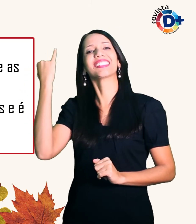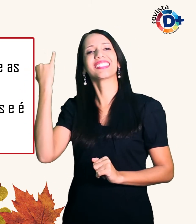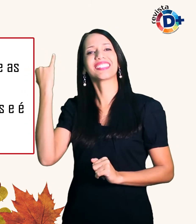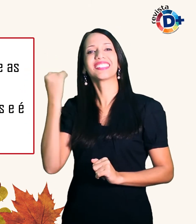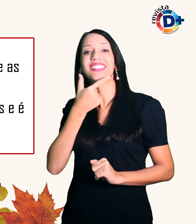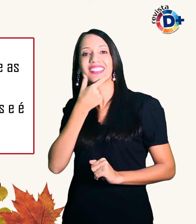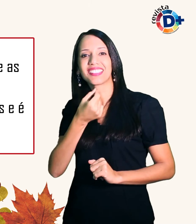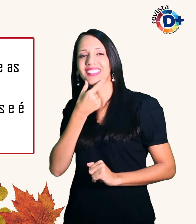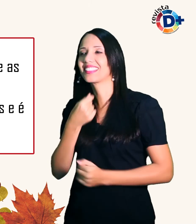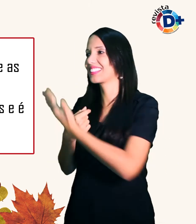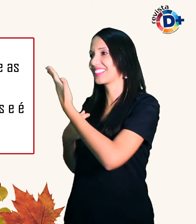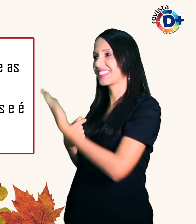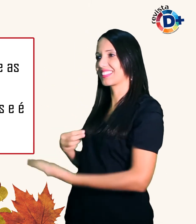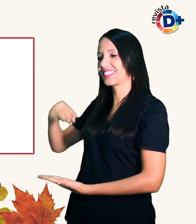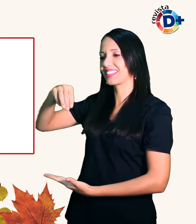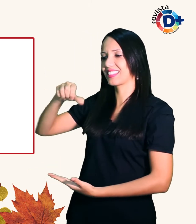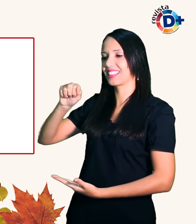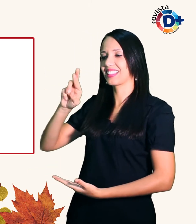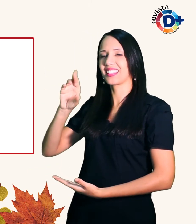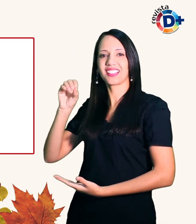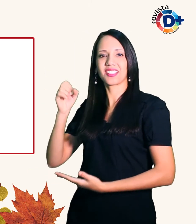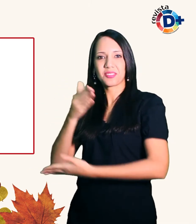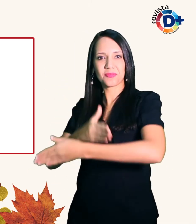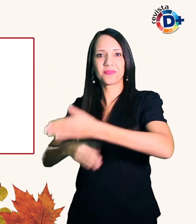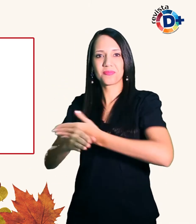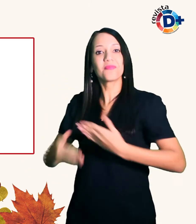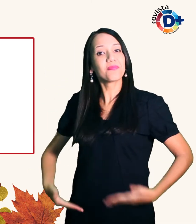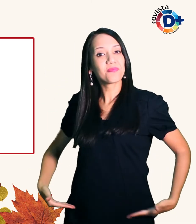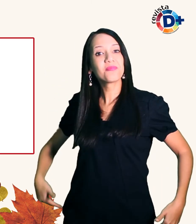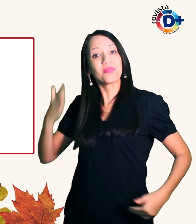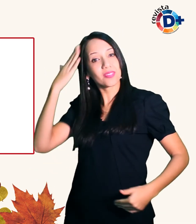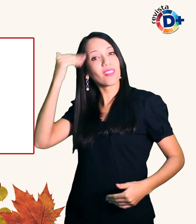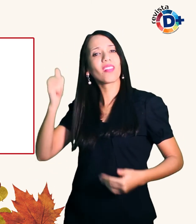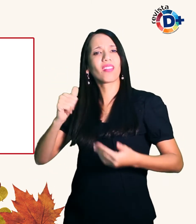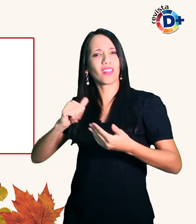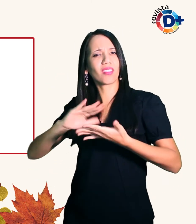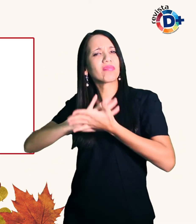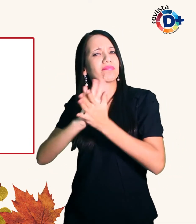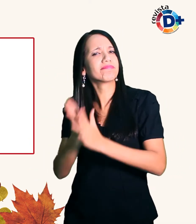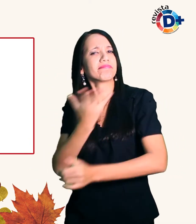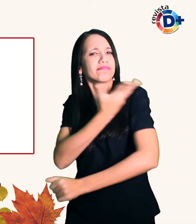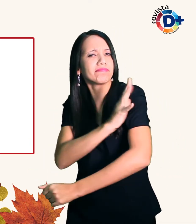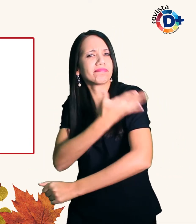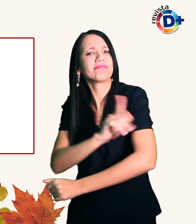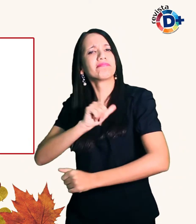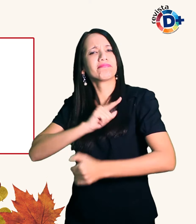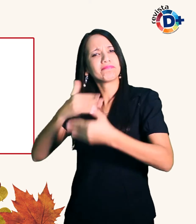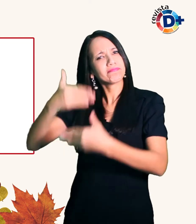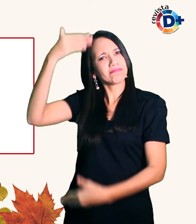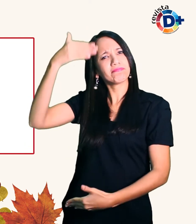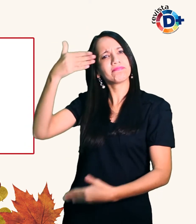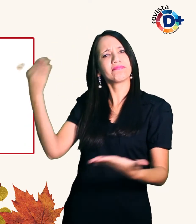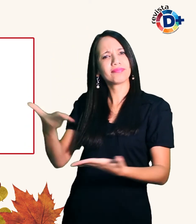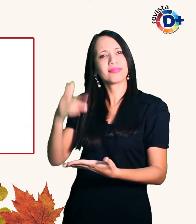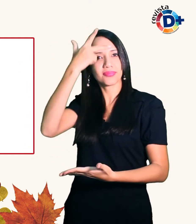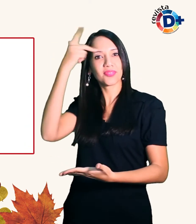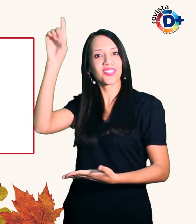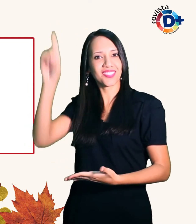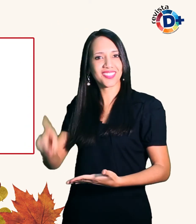sabe que o preconceito ainda é uma barreira para que as pessoas com deficiência comecem um relacionamento